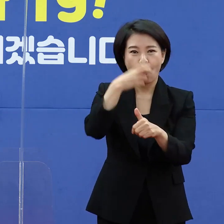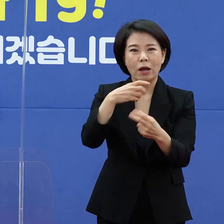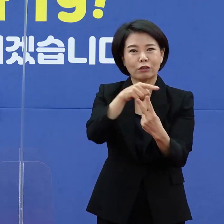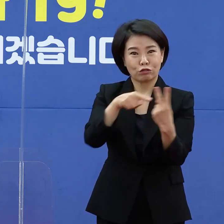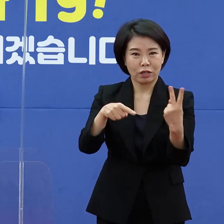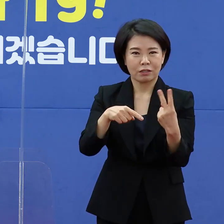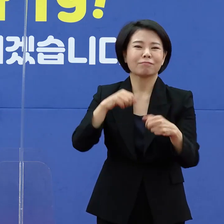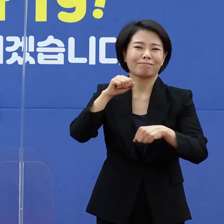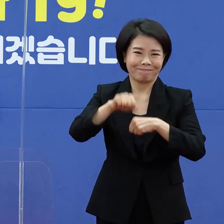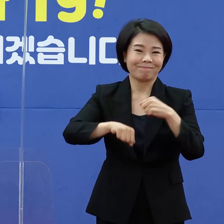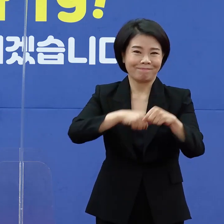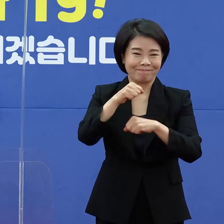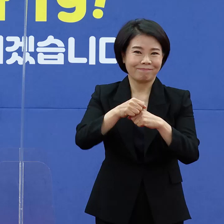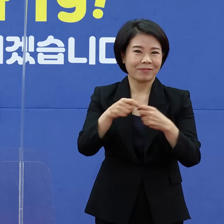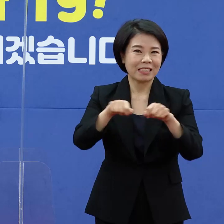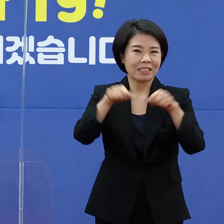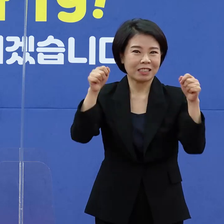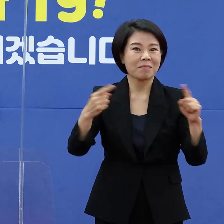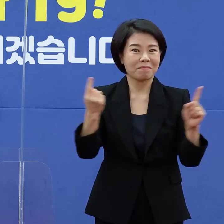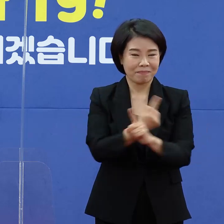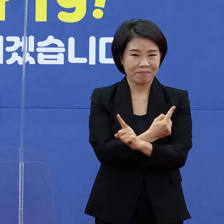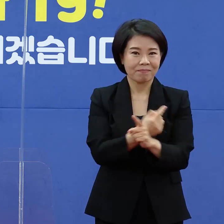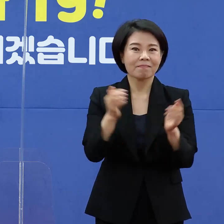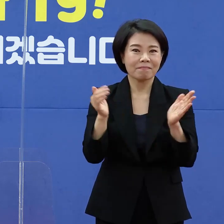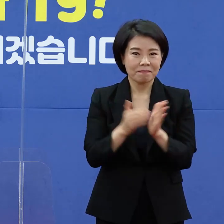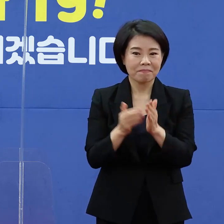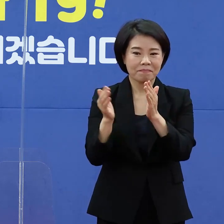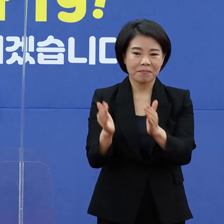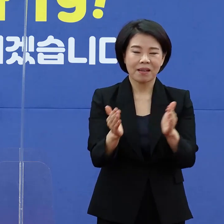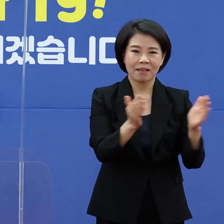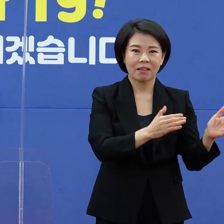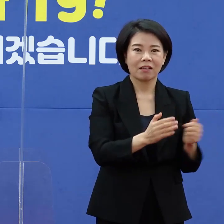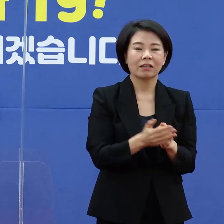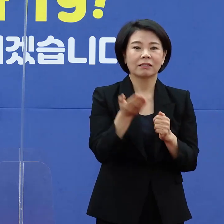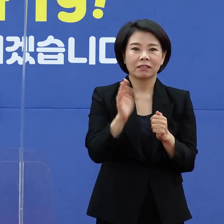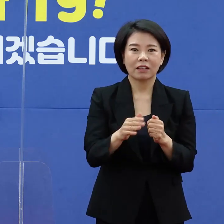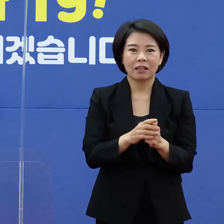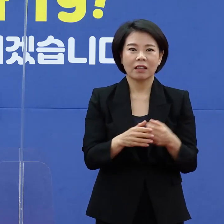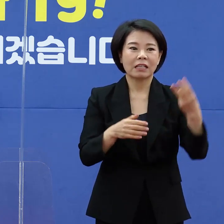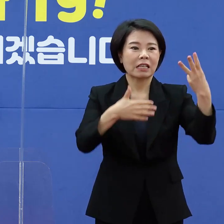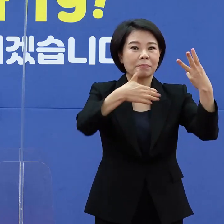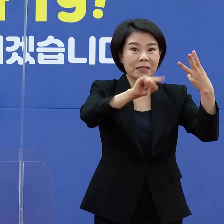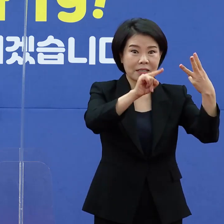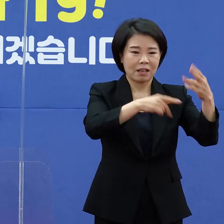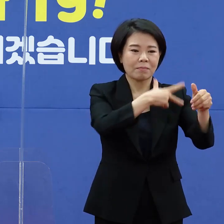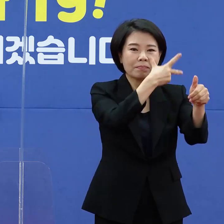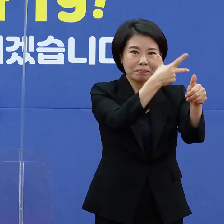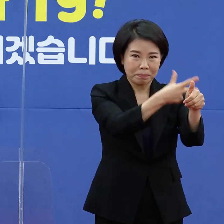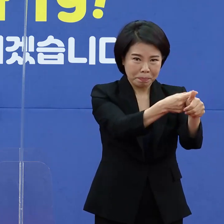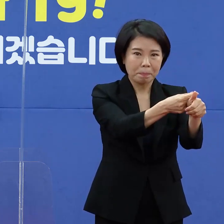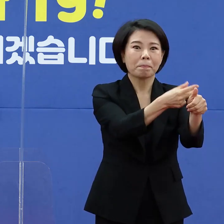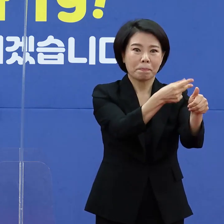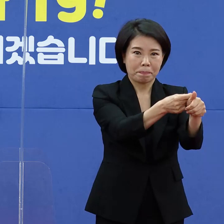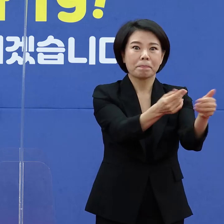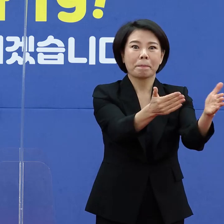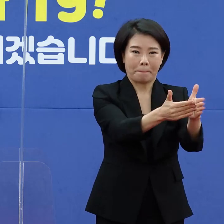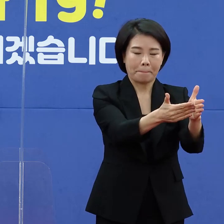시스템이라고 아까 말씀드렸는데요. 일단 3차 접종까지 마친 분들은